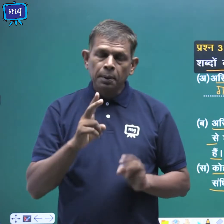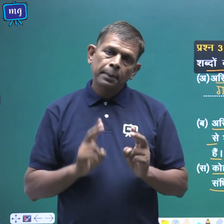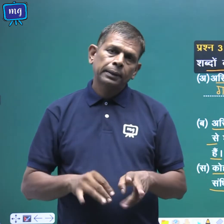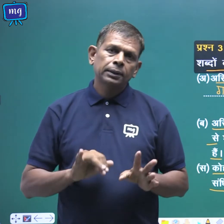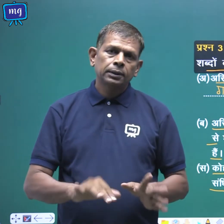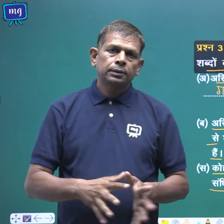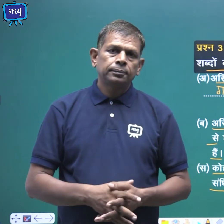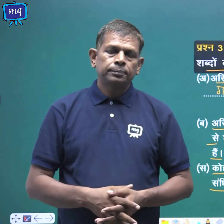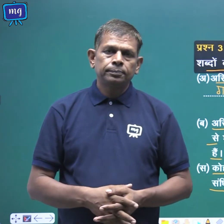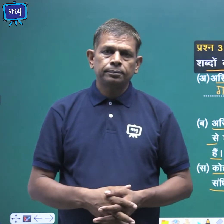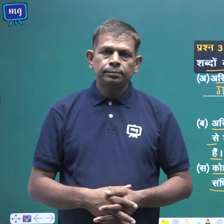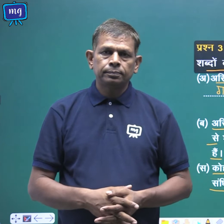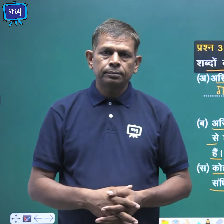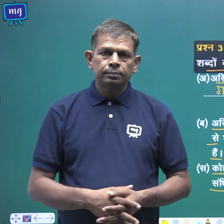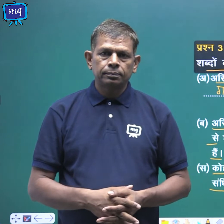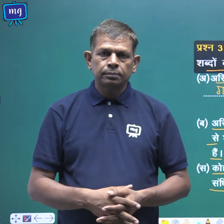जाती हैं